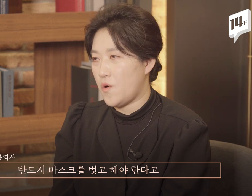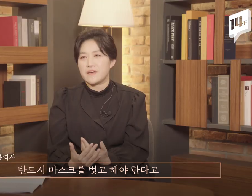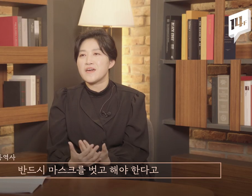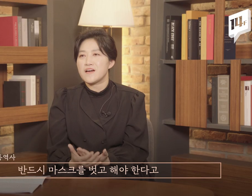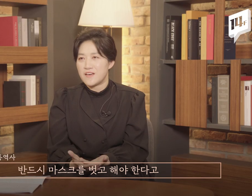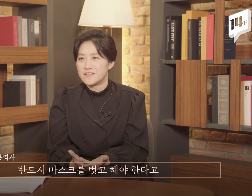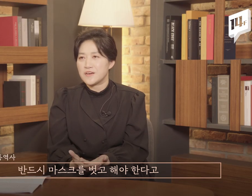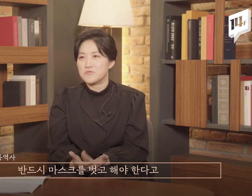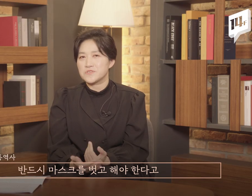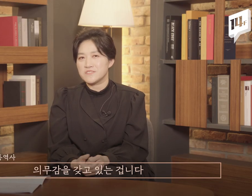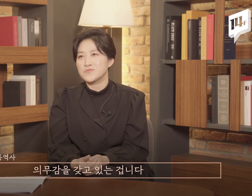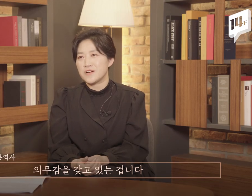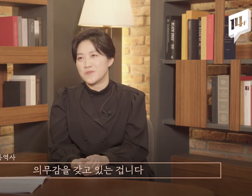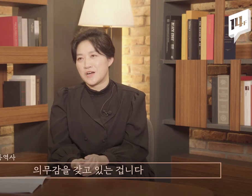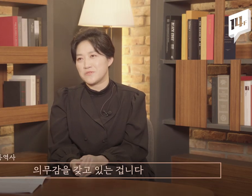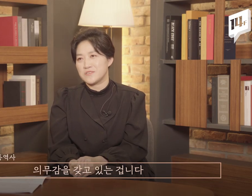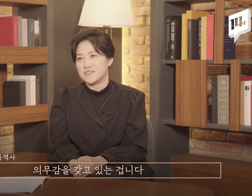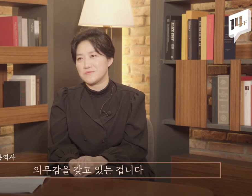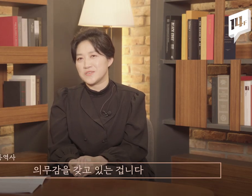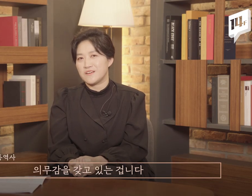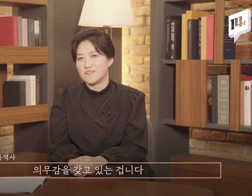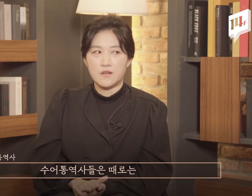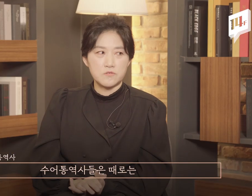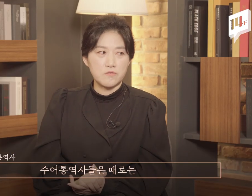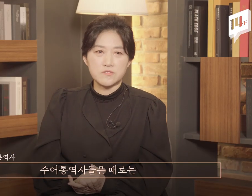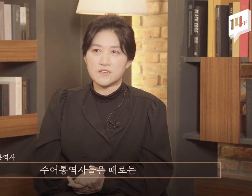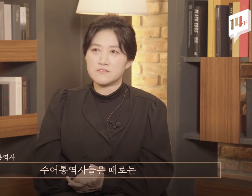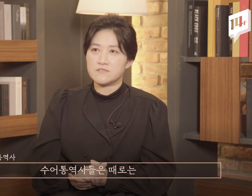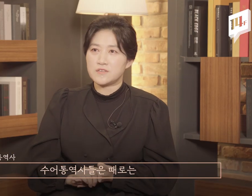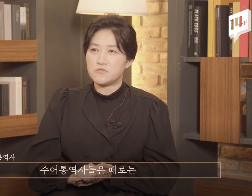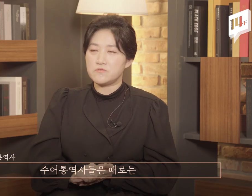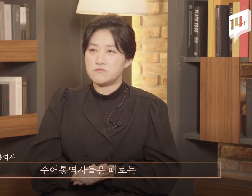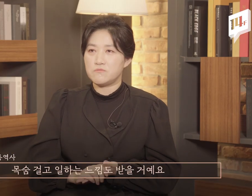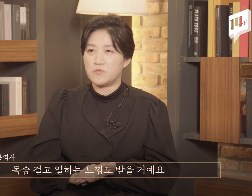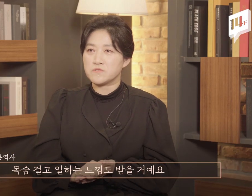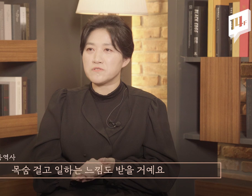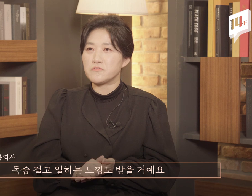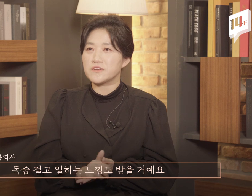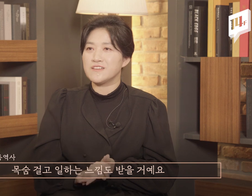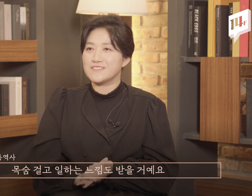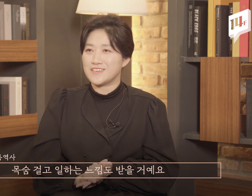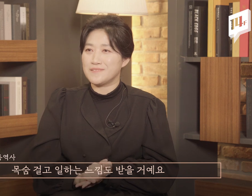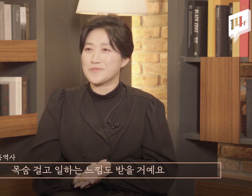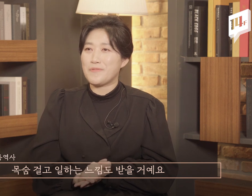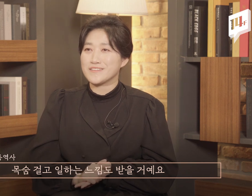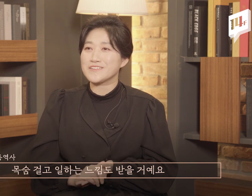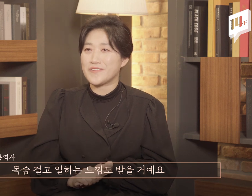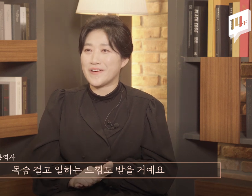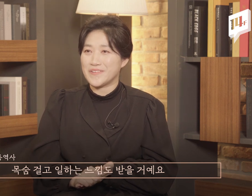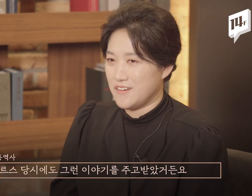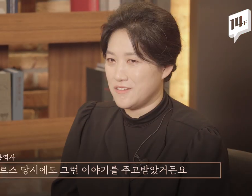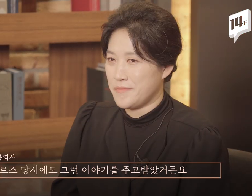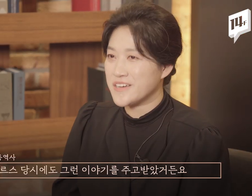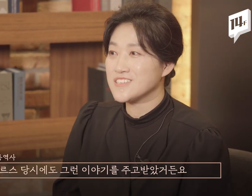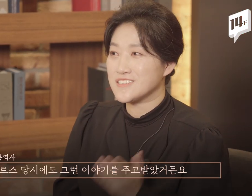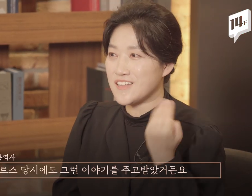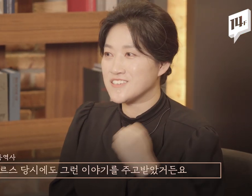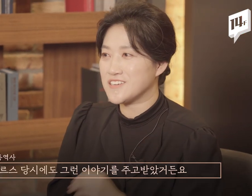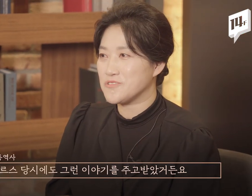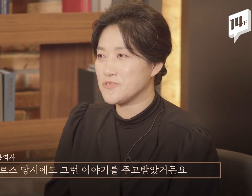해야 한다고 이제 의무감을 갖고 있는 겁니다. 통역사들은 때로는 좀 목숨 걸고 일하는 느낌도 받을 거예요. 메르스 당시에도